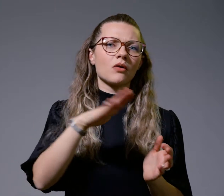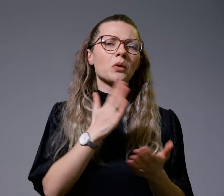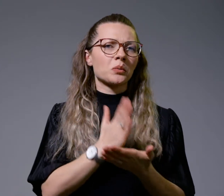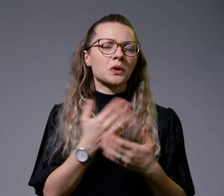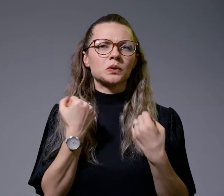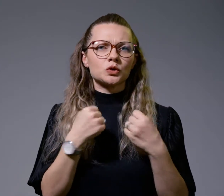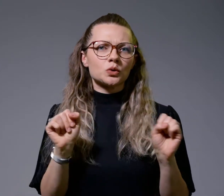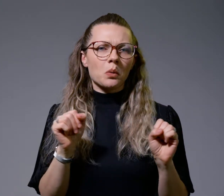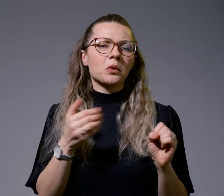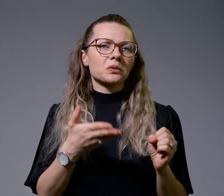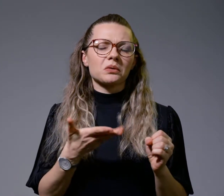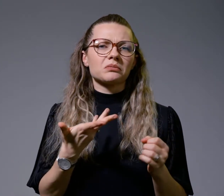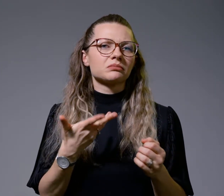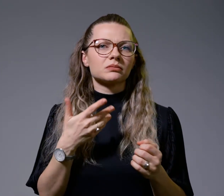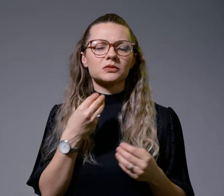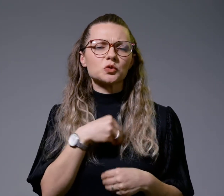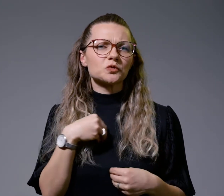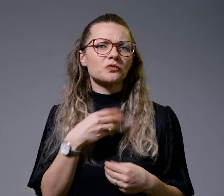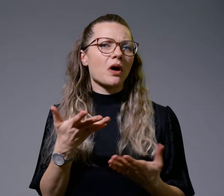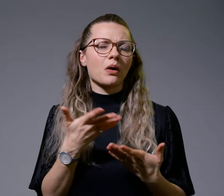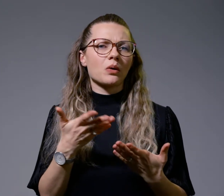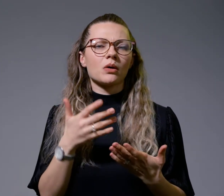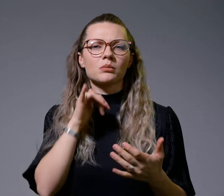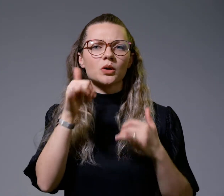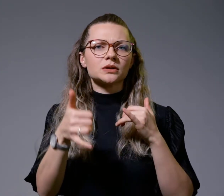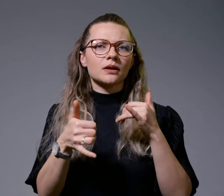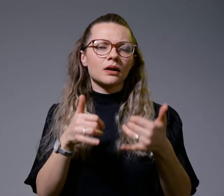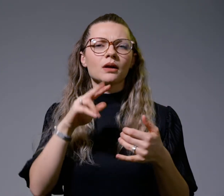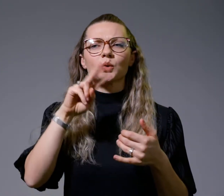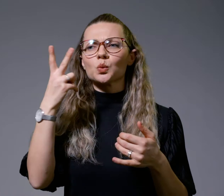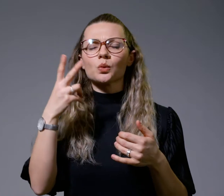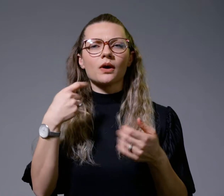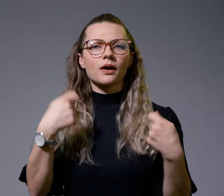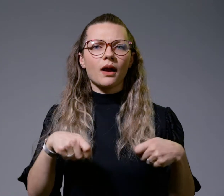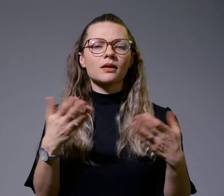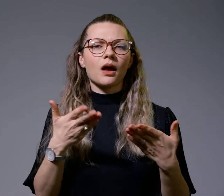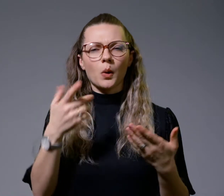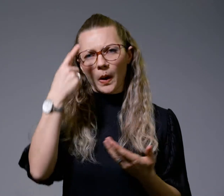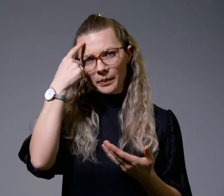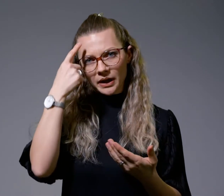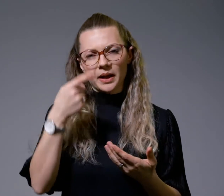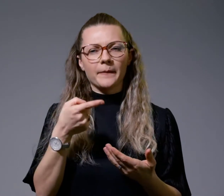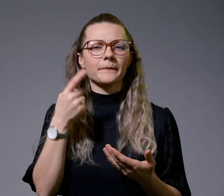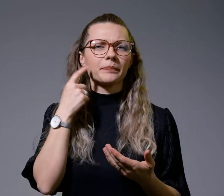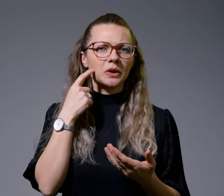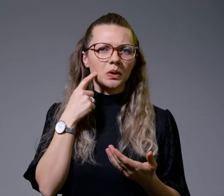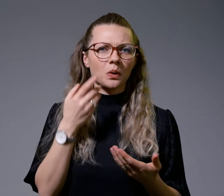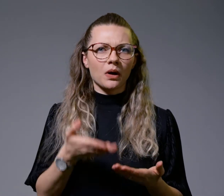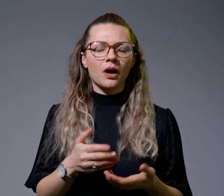и така се однесувало при посетата на поголемите градови, како Прилеп и Битола. Токму приедна